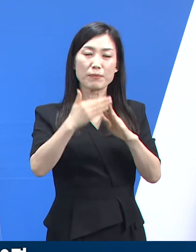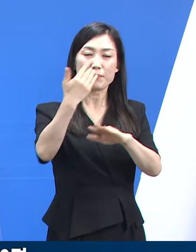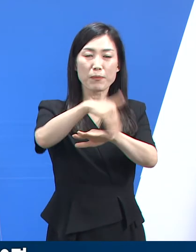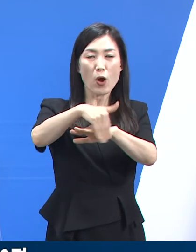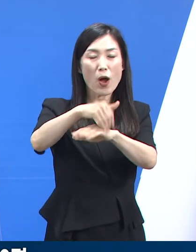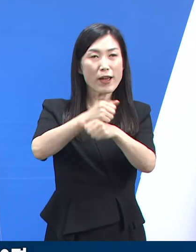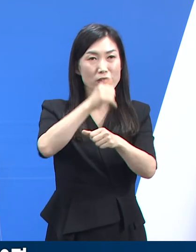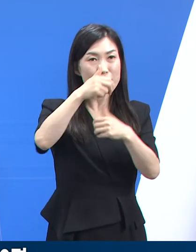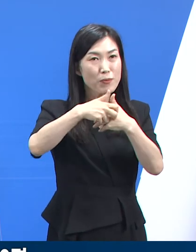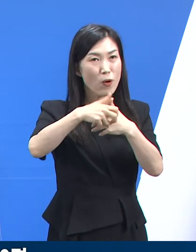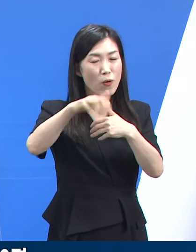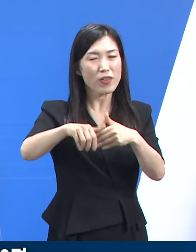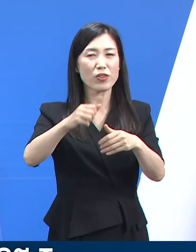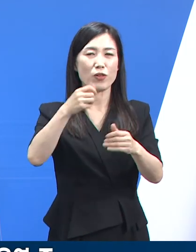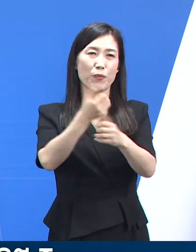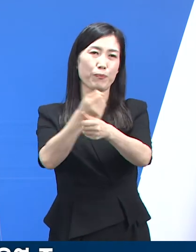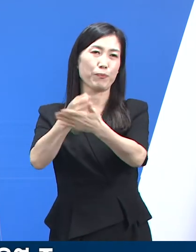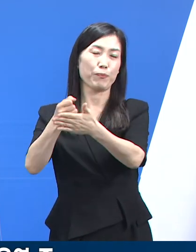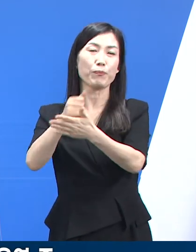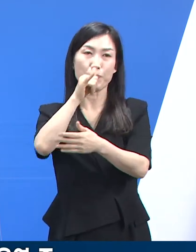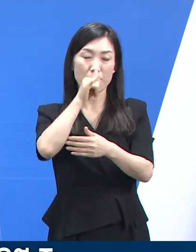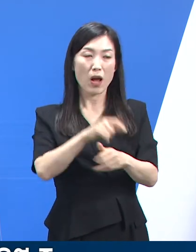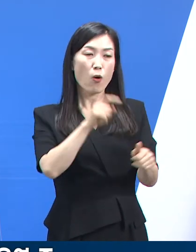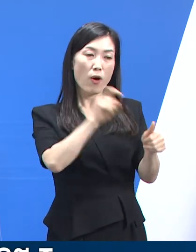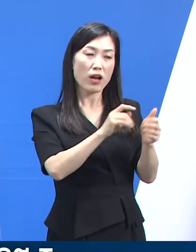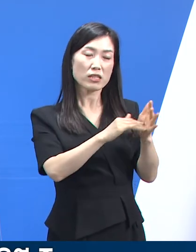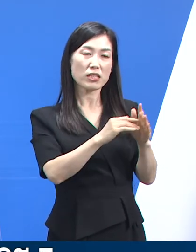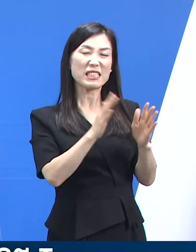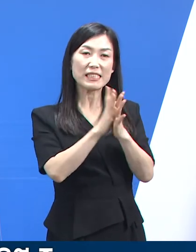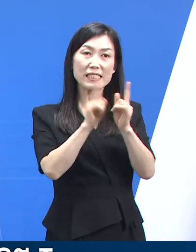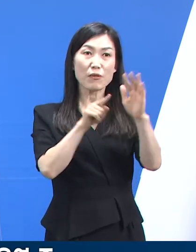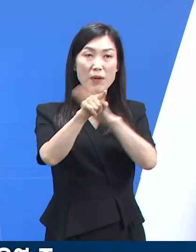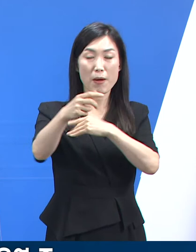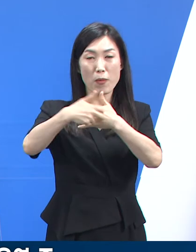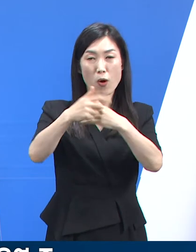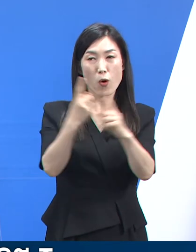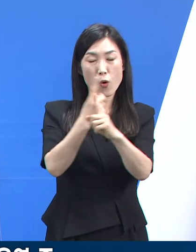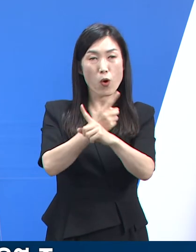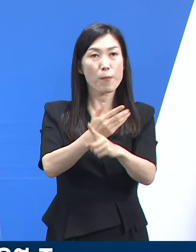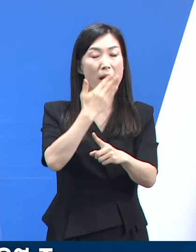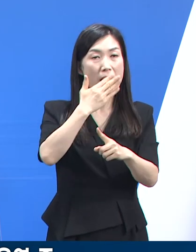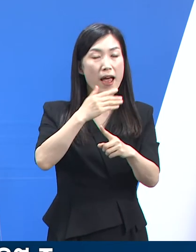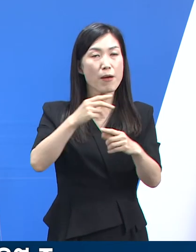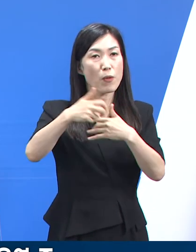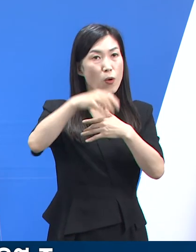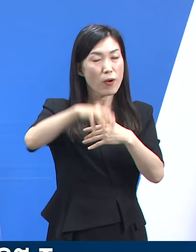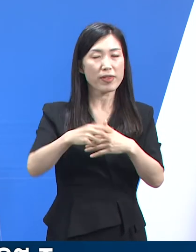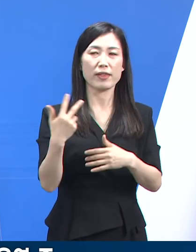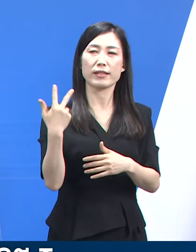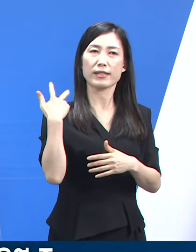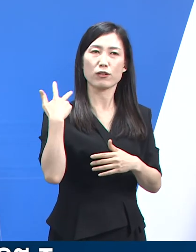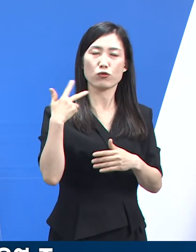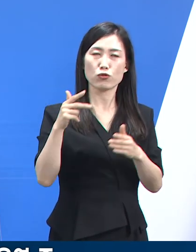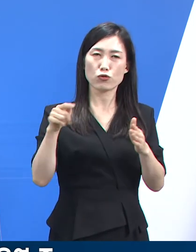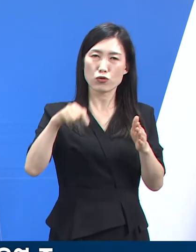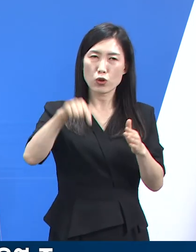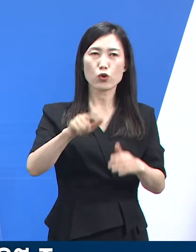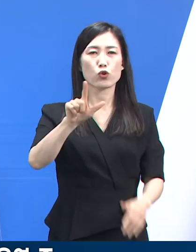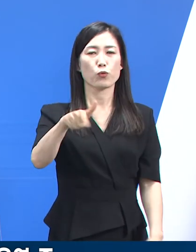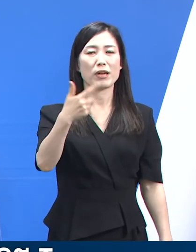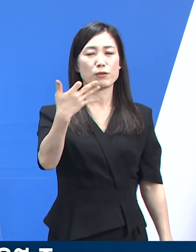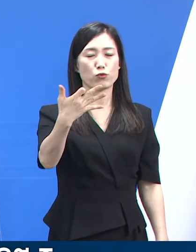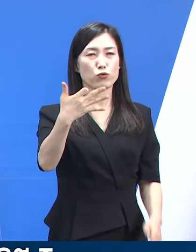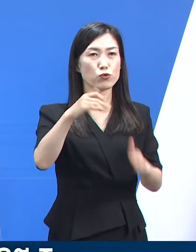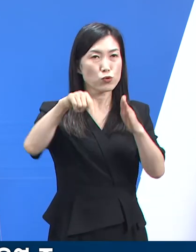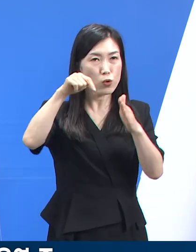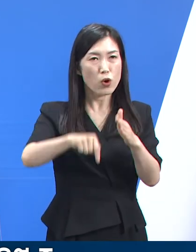2485개소입니다. 확진자 대면 진료가 가능한 재택치료 외래진료센터는 지난 한 주 동안 619개소에서